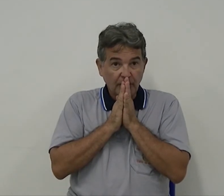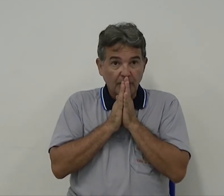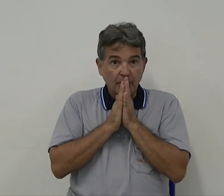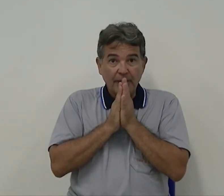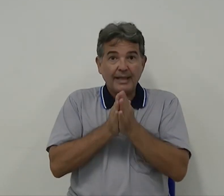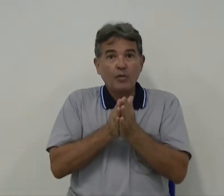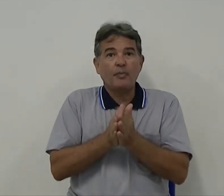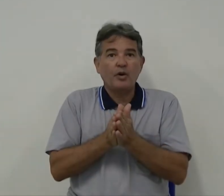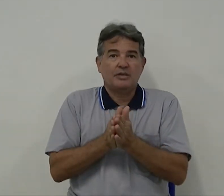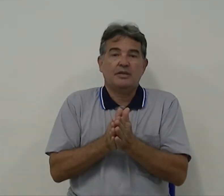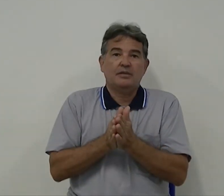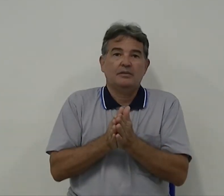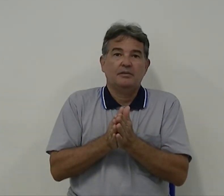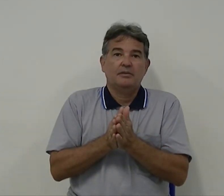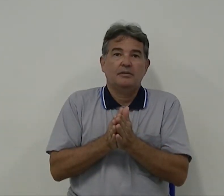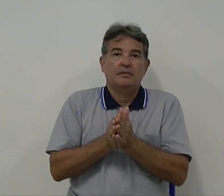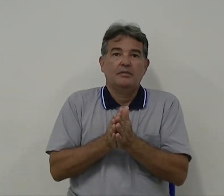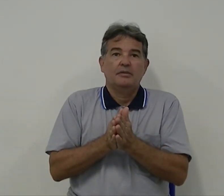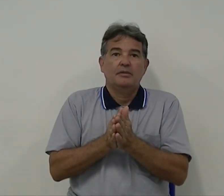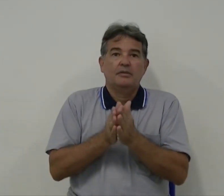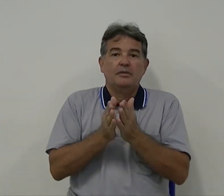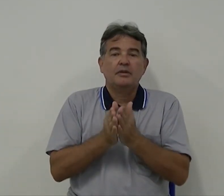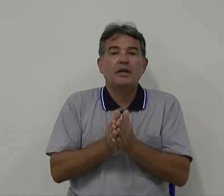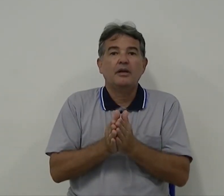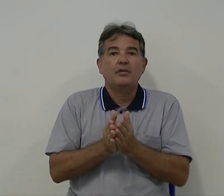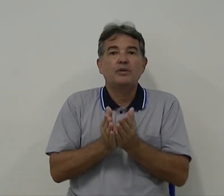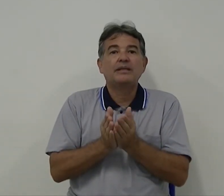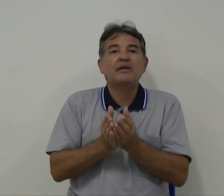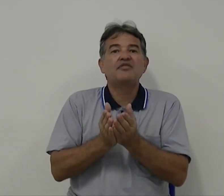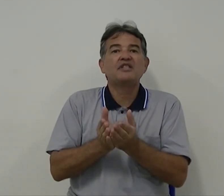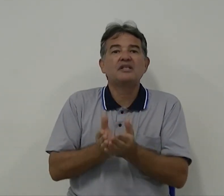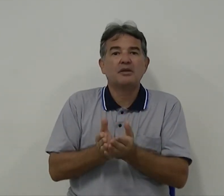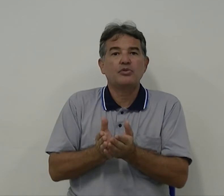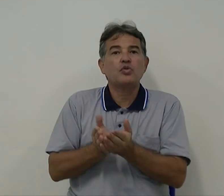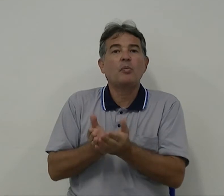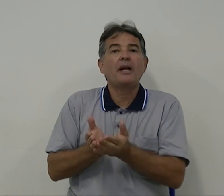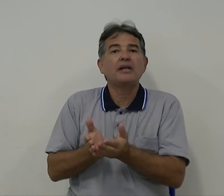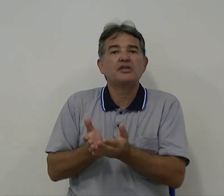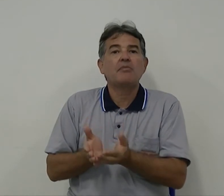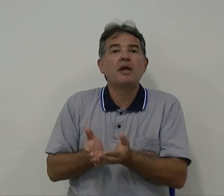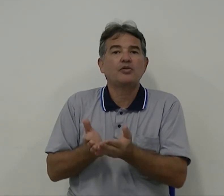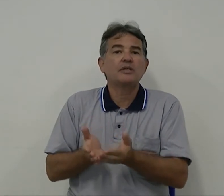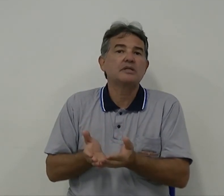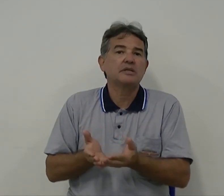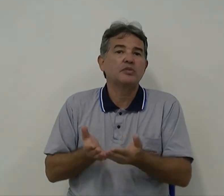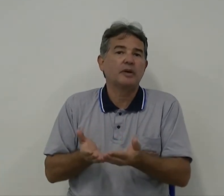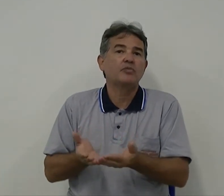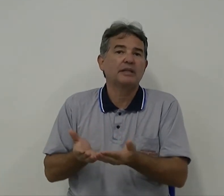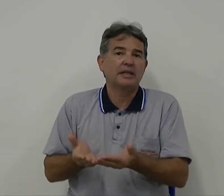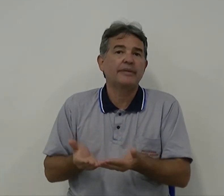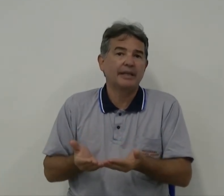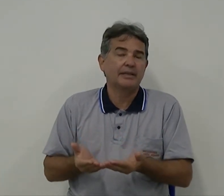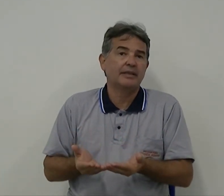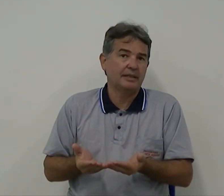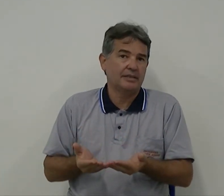Para que eu possa ter uma definição, um planejamento de ensino para uma determinada criança,